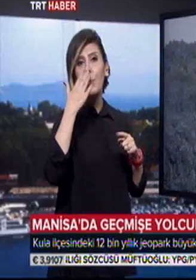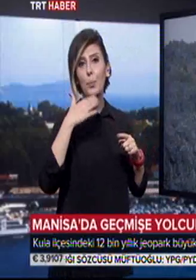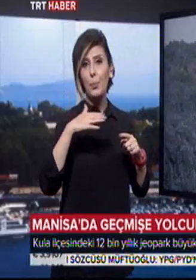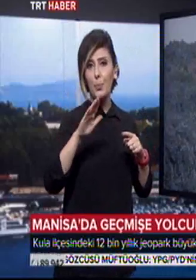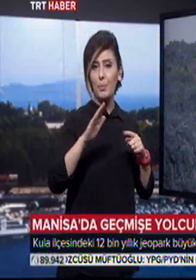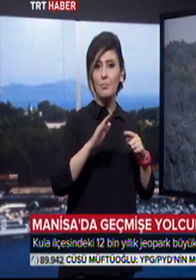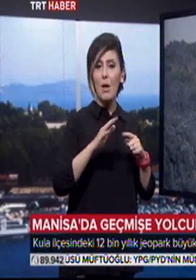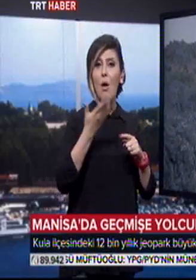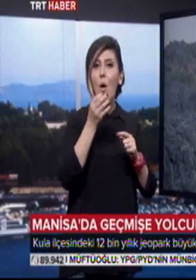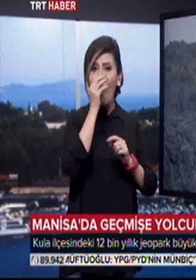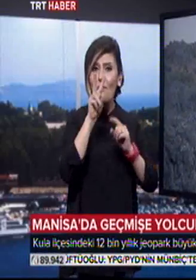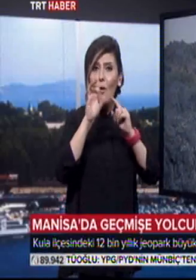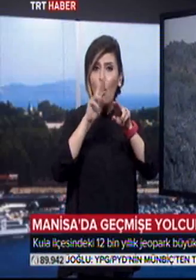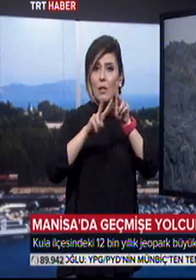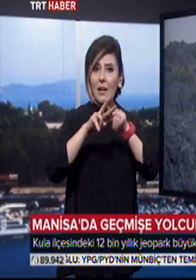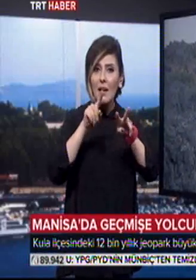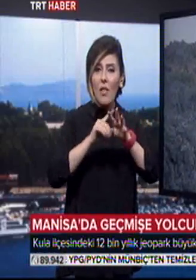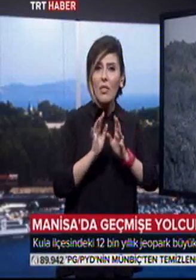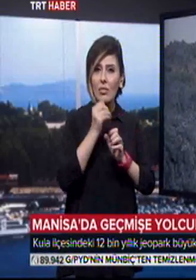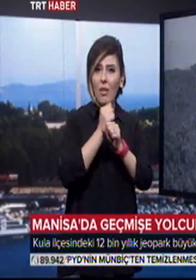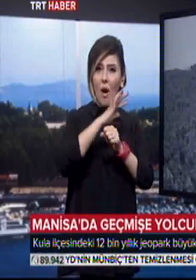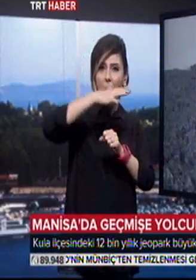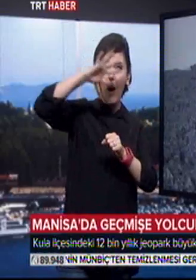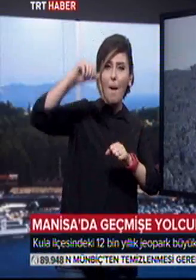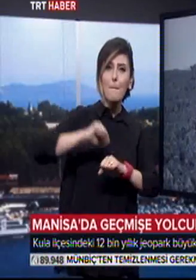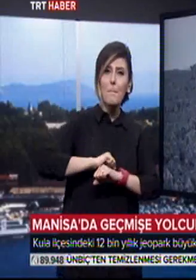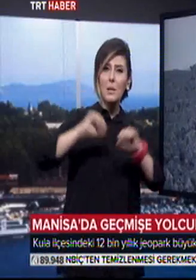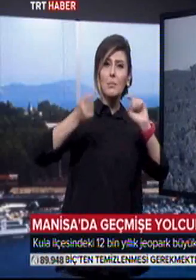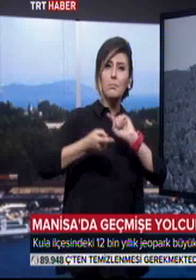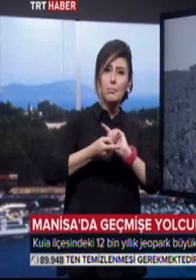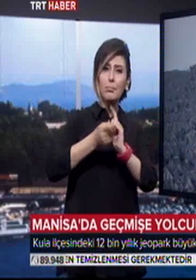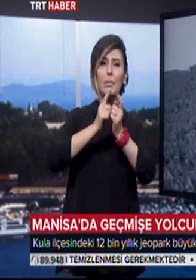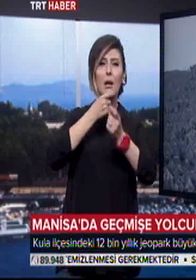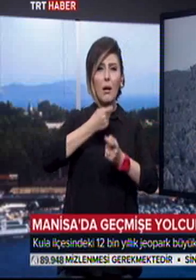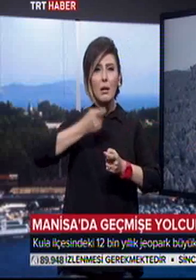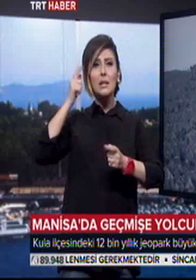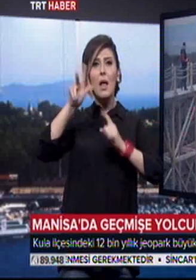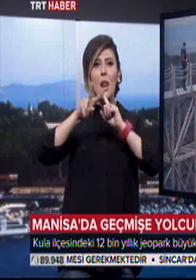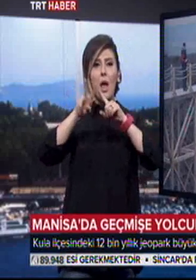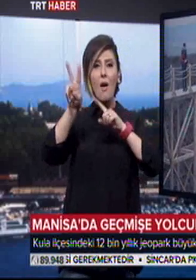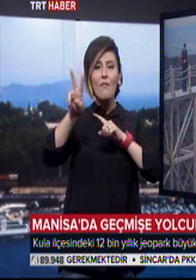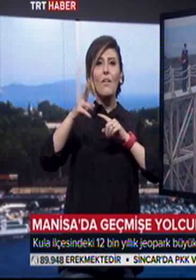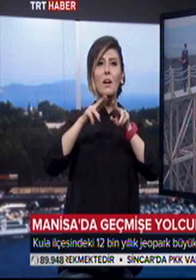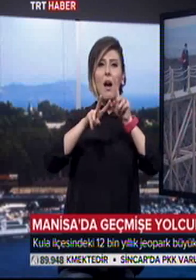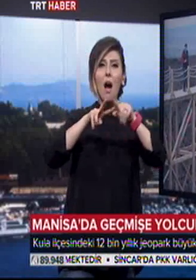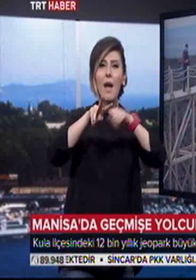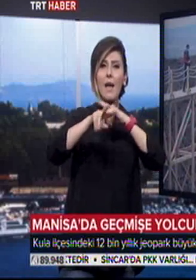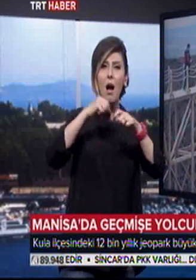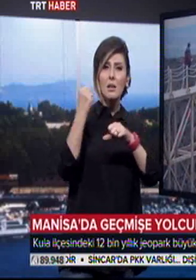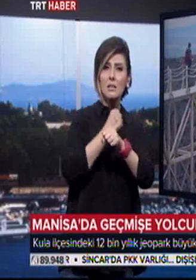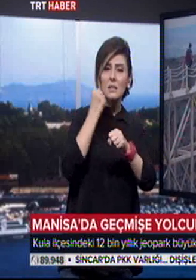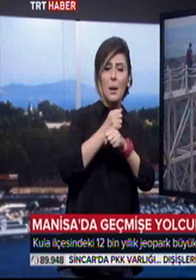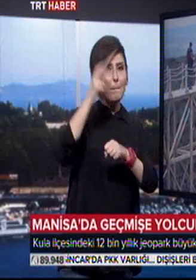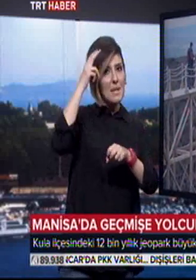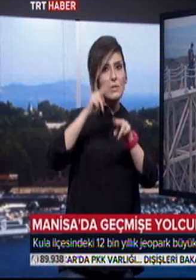volkan konileri, mağaraları, geniş bir alana yayılan ve volkanik patlamaların izlerini yansıtan lav kayaları. Manisa'nın Kula ilçesinde